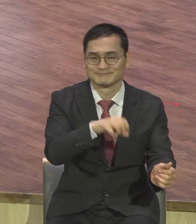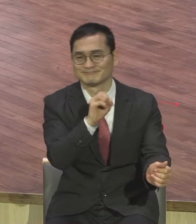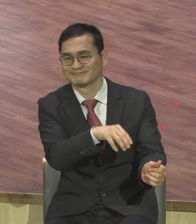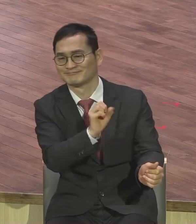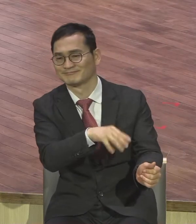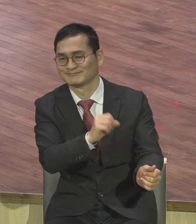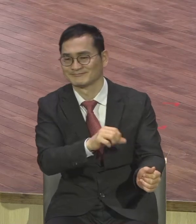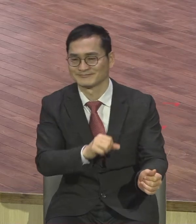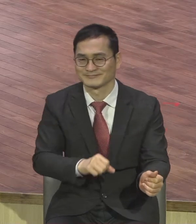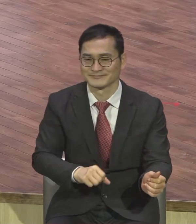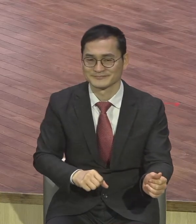탁탁탁탁 탁 내놓는